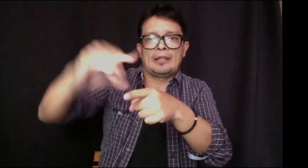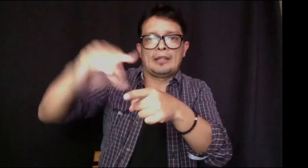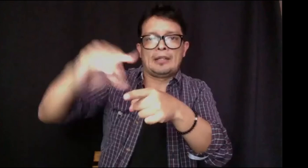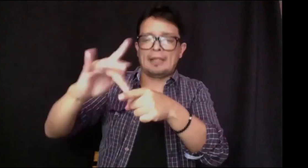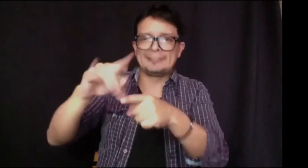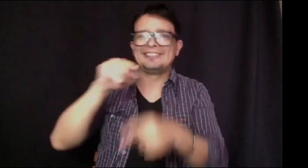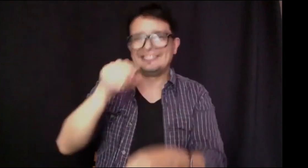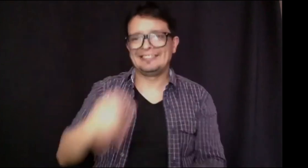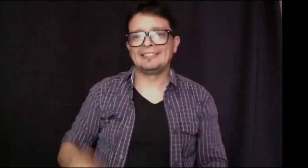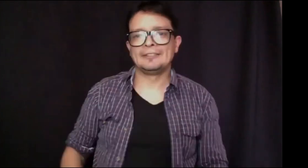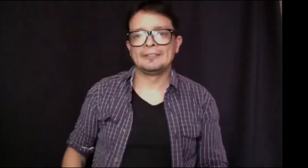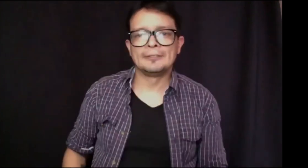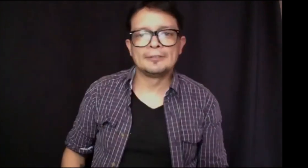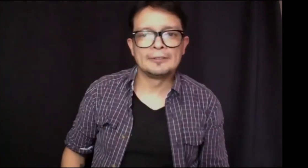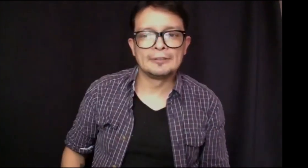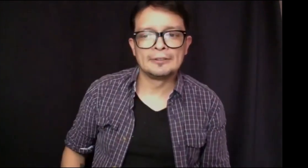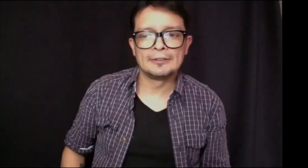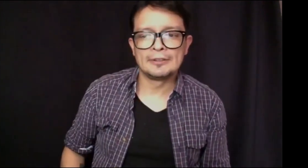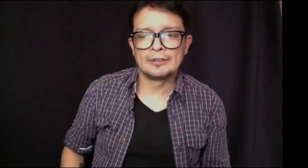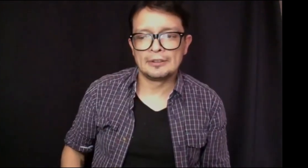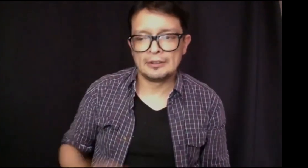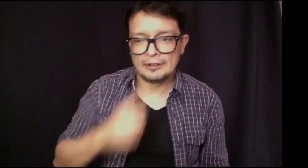Un segundo, por favor. ¿Me escuchan?